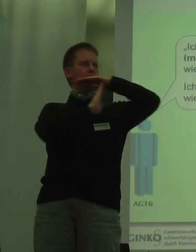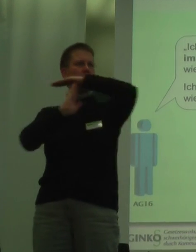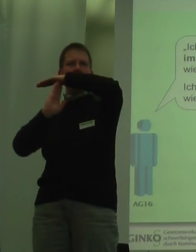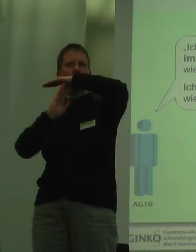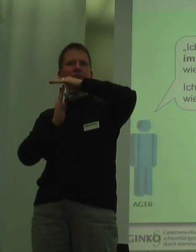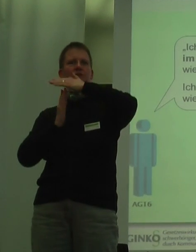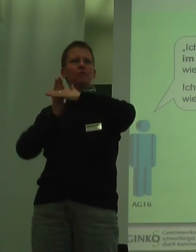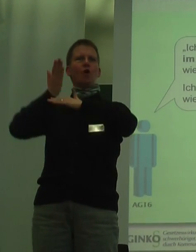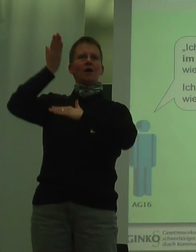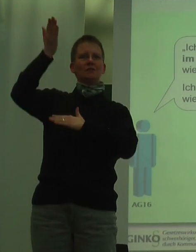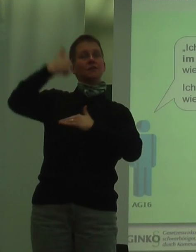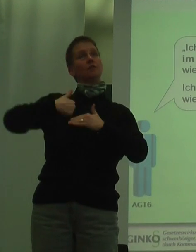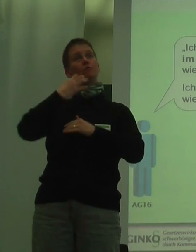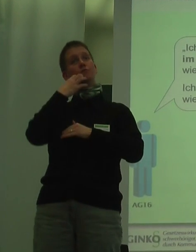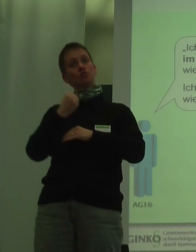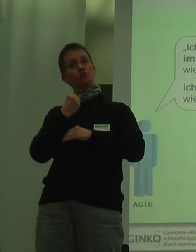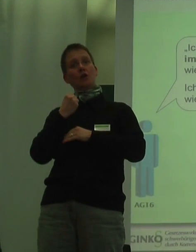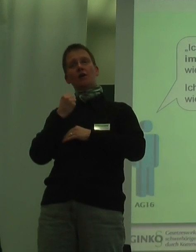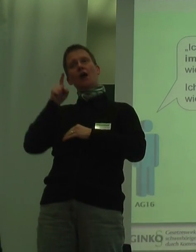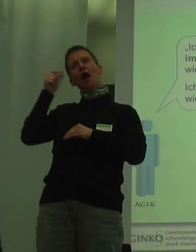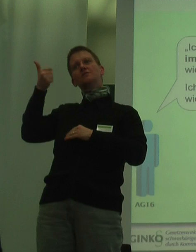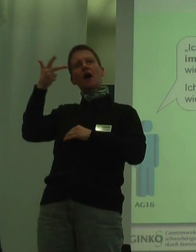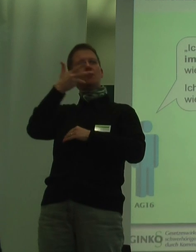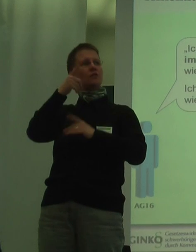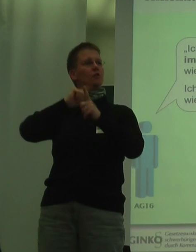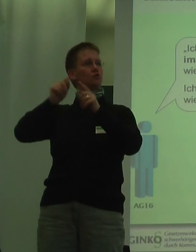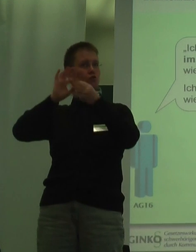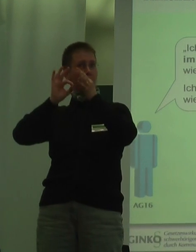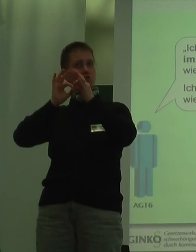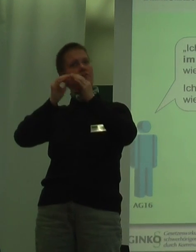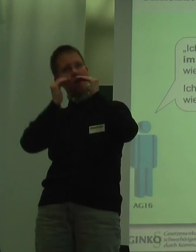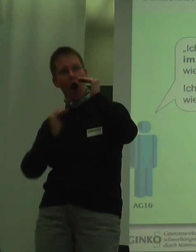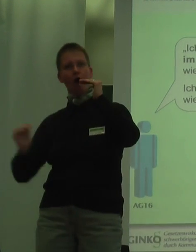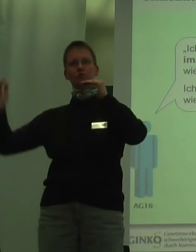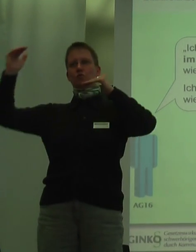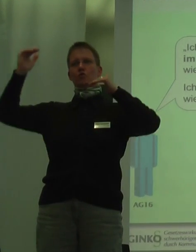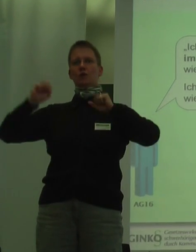Ich würde mir wünschen, dass es an der ein oder anderen Stelle wieder einen Aufstrung gibt, sodass es dort voran wird.